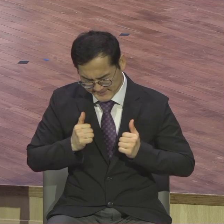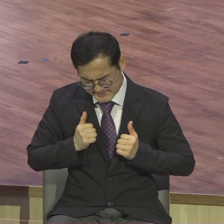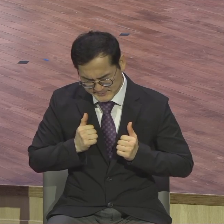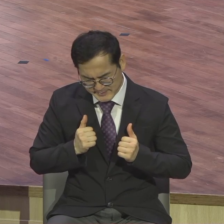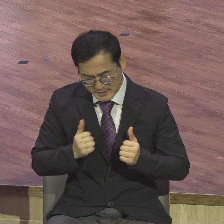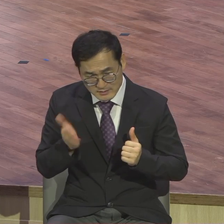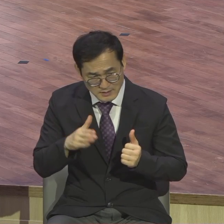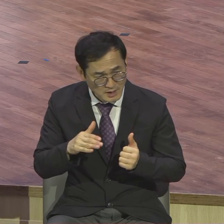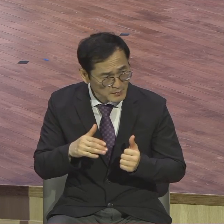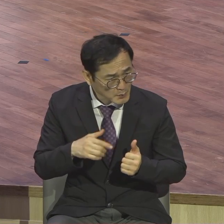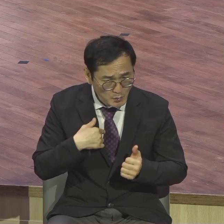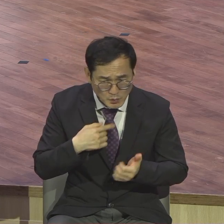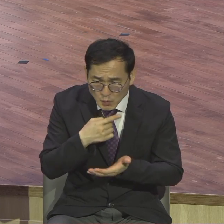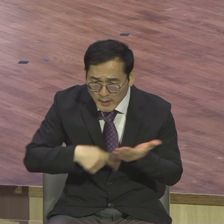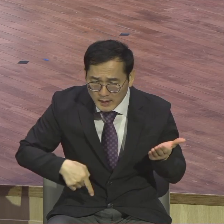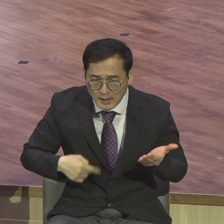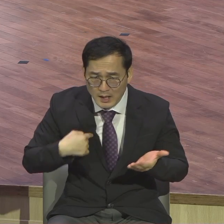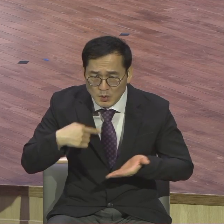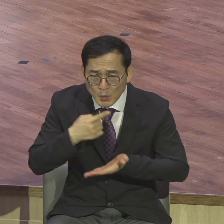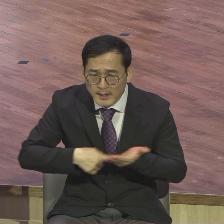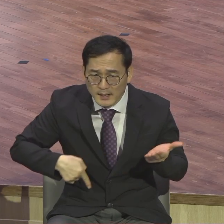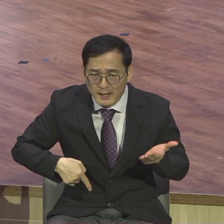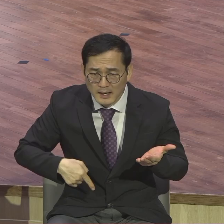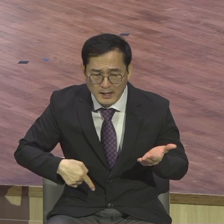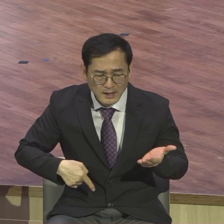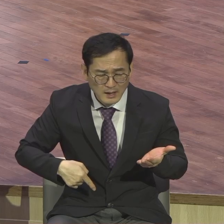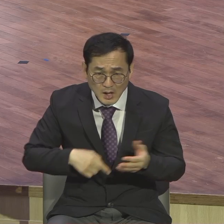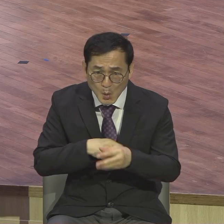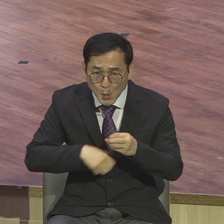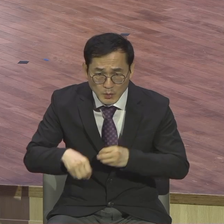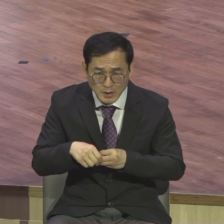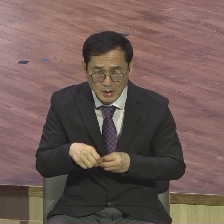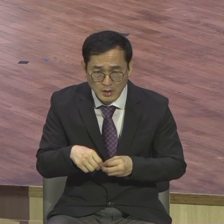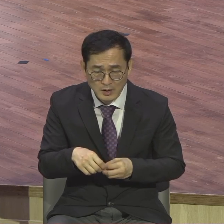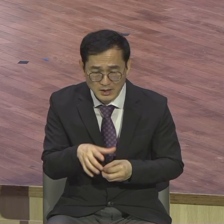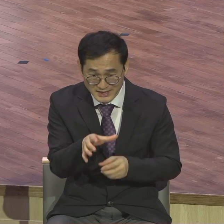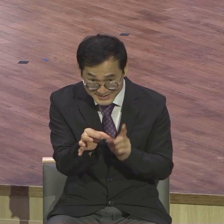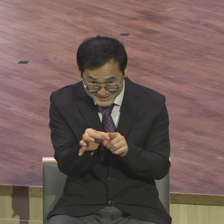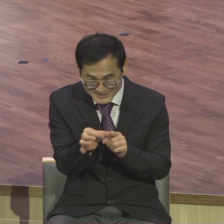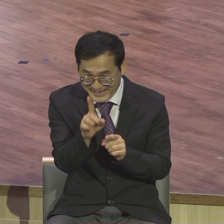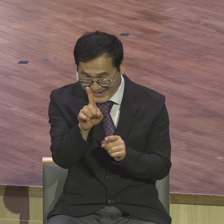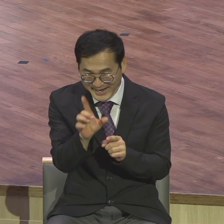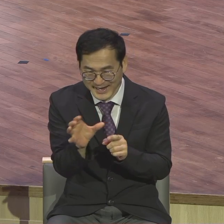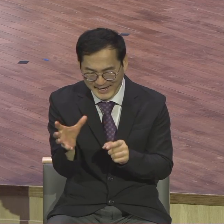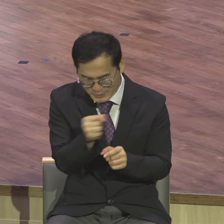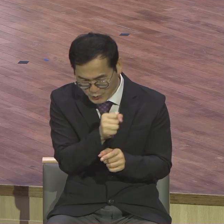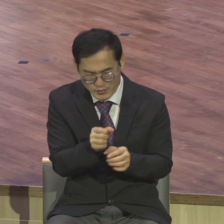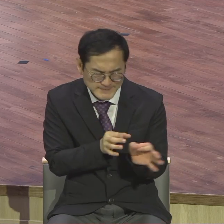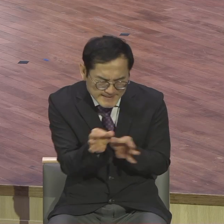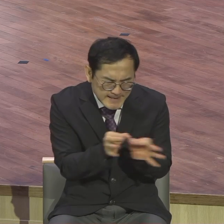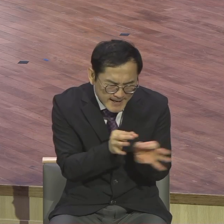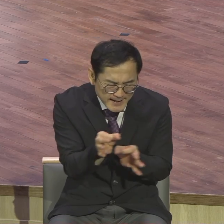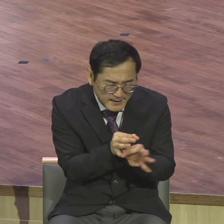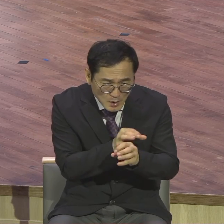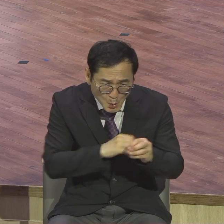손해받다 한달란트 까먹었다 내가 열심히 장사했는데 한달란트 다 날려버리고 손해받다